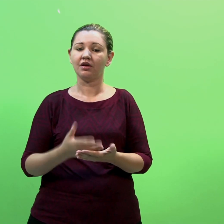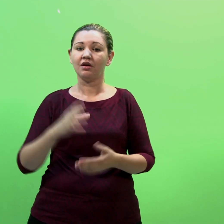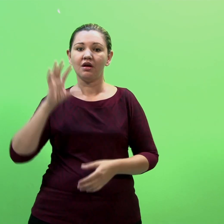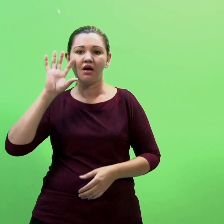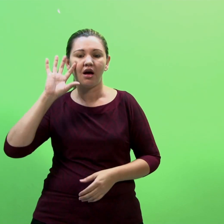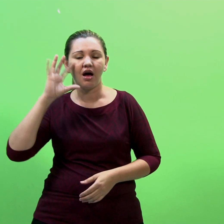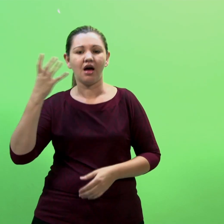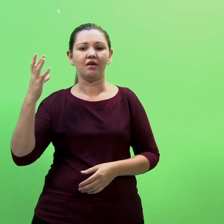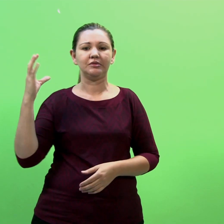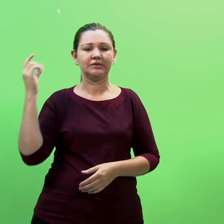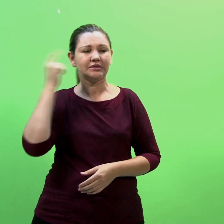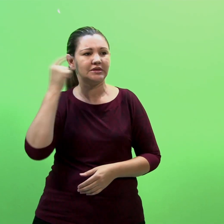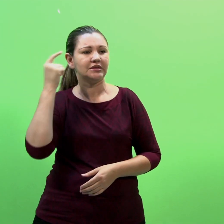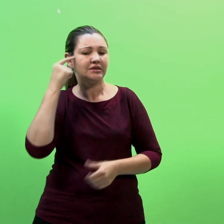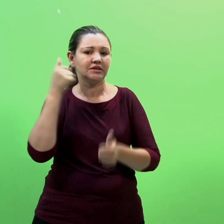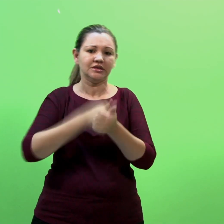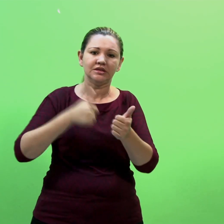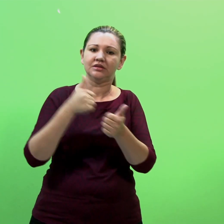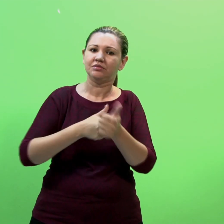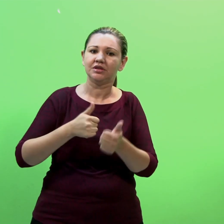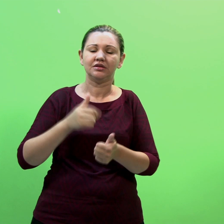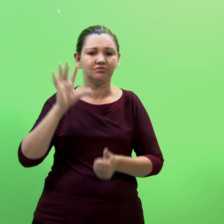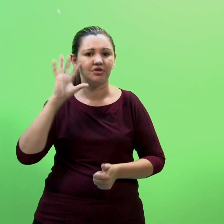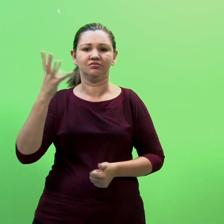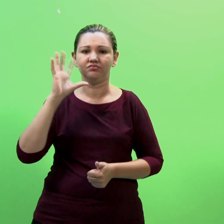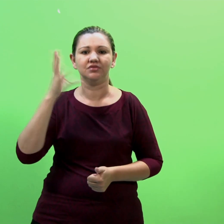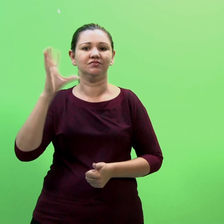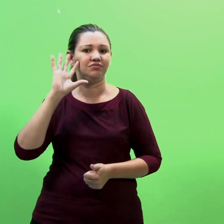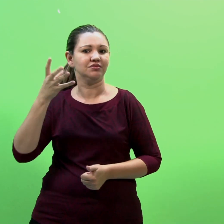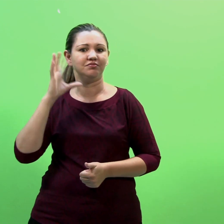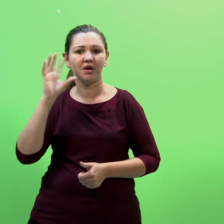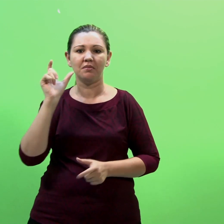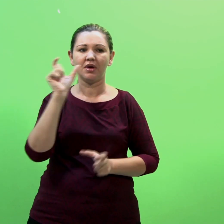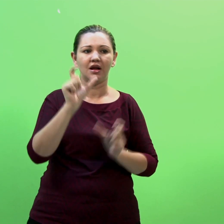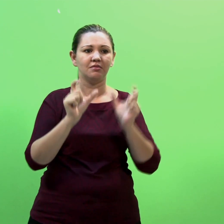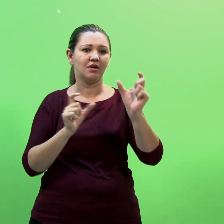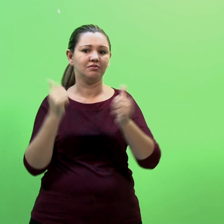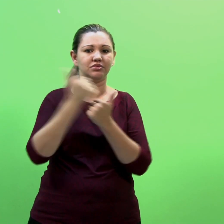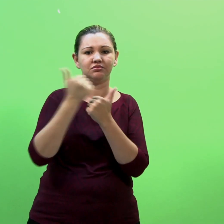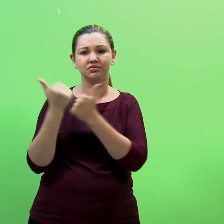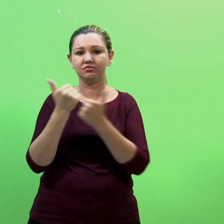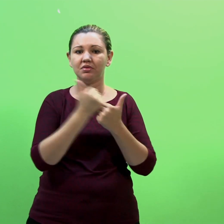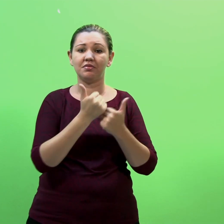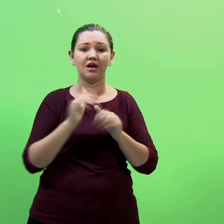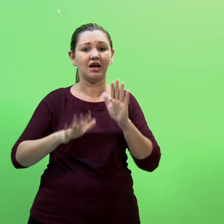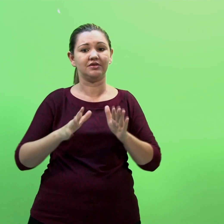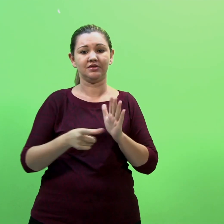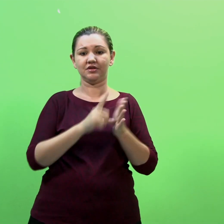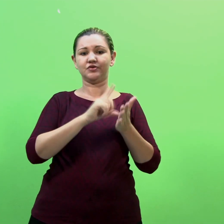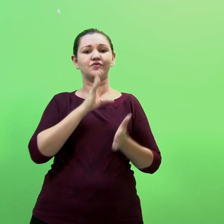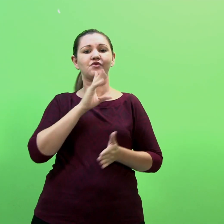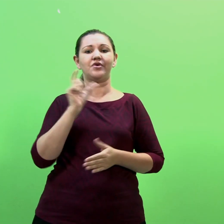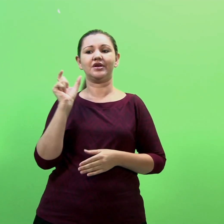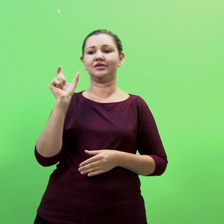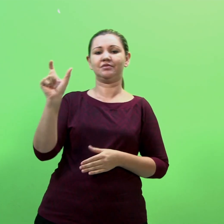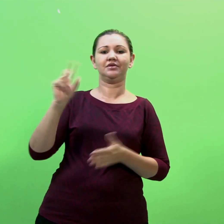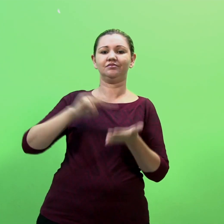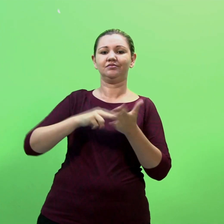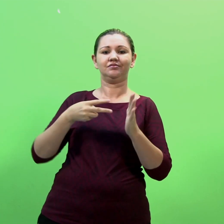Intérpretes Tomam decisões mais rápidas em relação ao significado do texto Sem, às vezes, saber